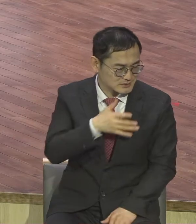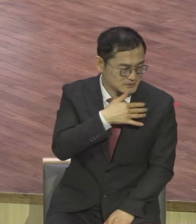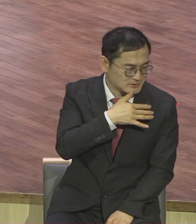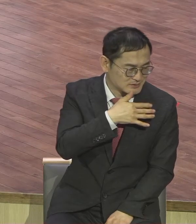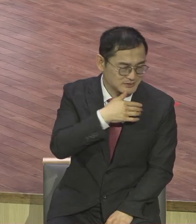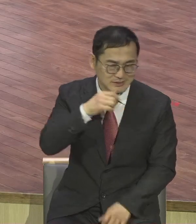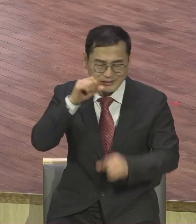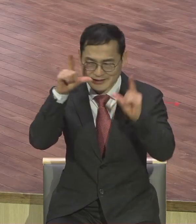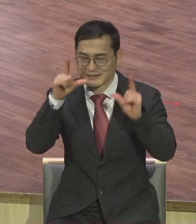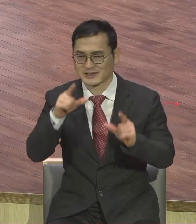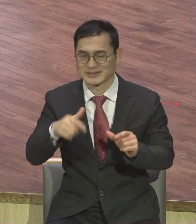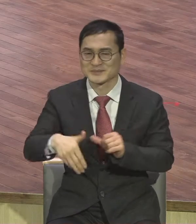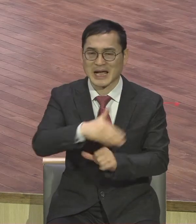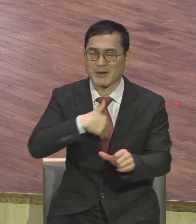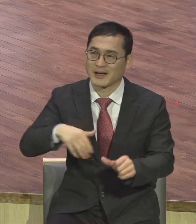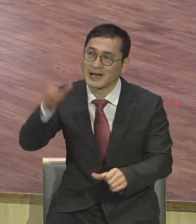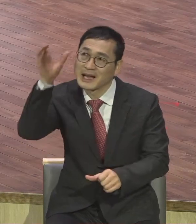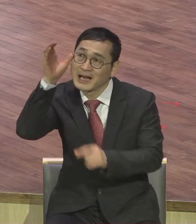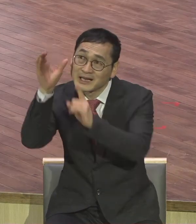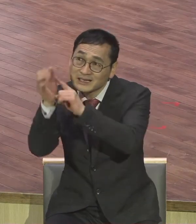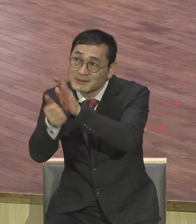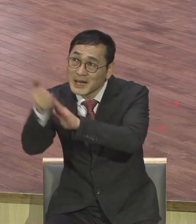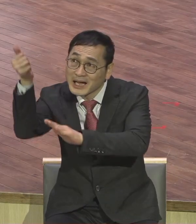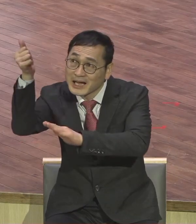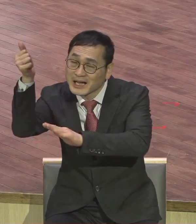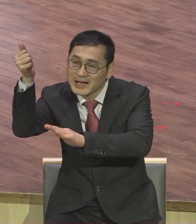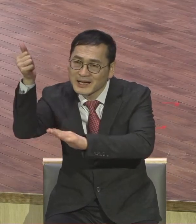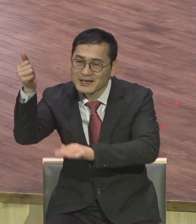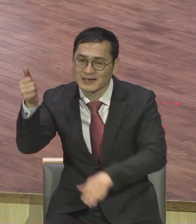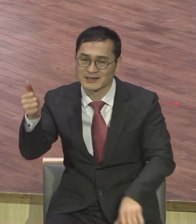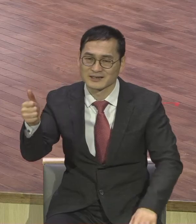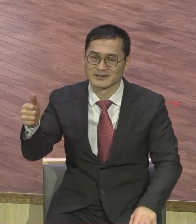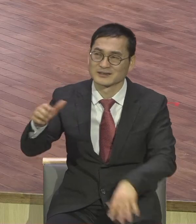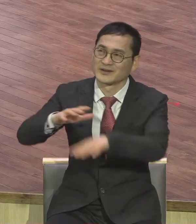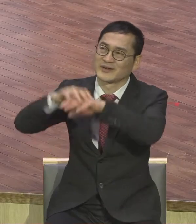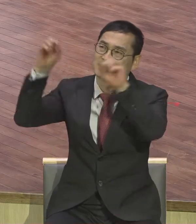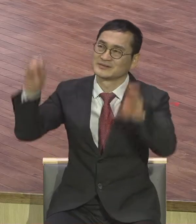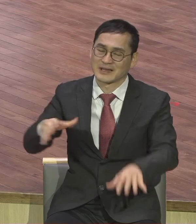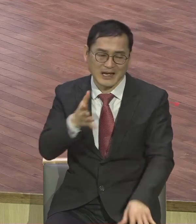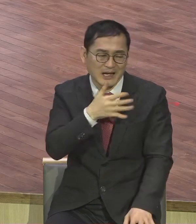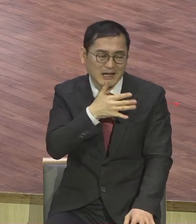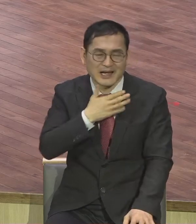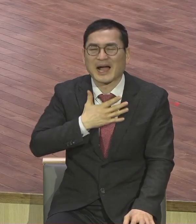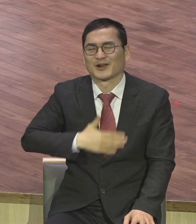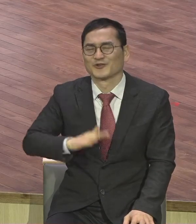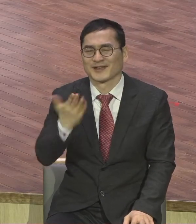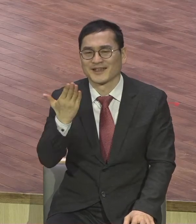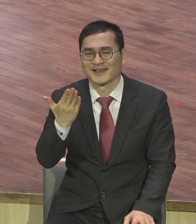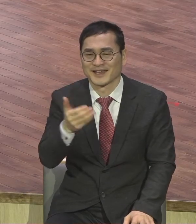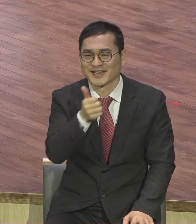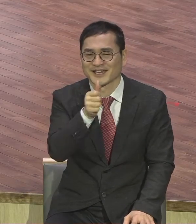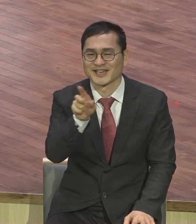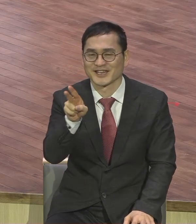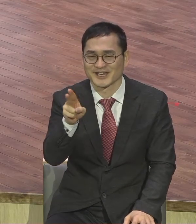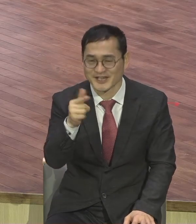삶의 발전이 있게 되죠 현타가 빨리 와야 제가 말씀드린 이유가 뭐냐 우리에게는